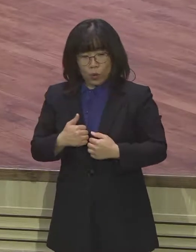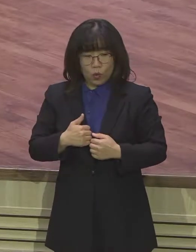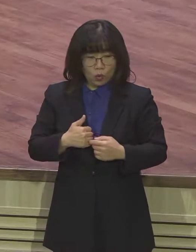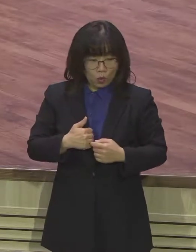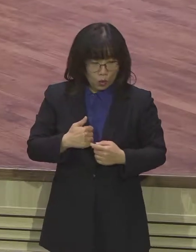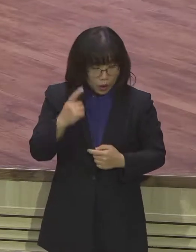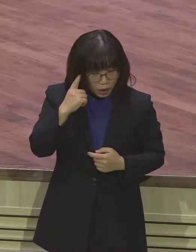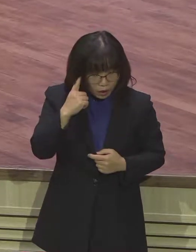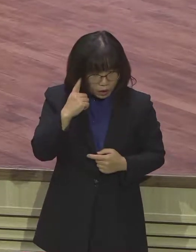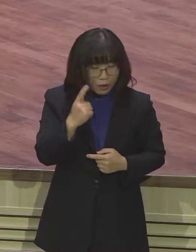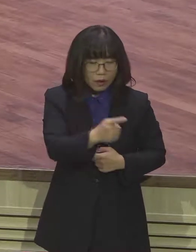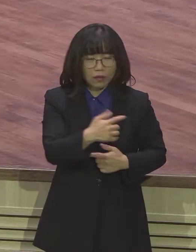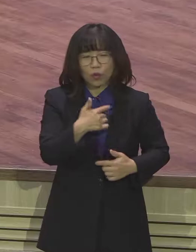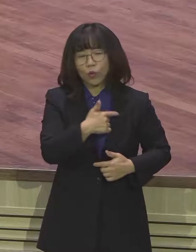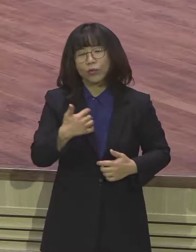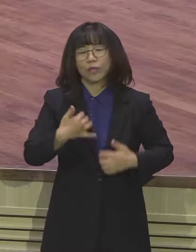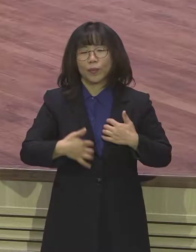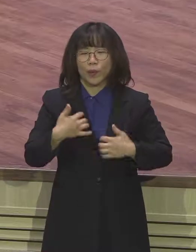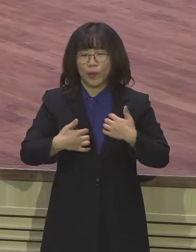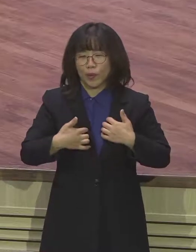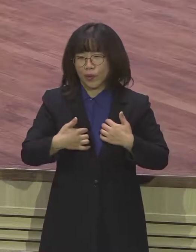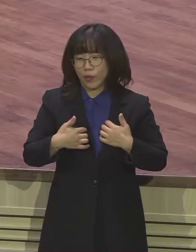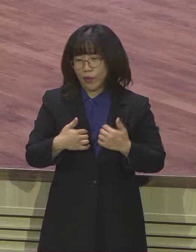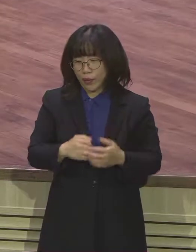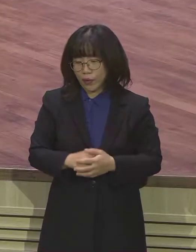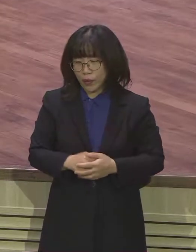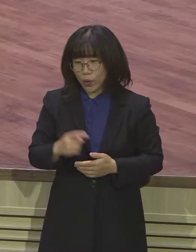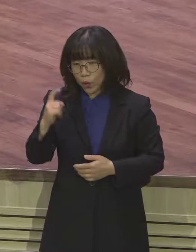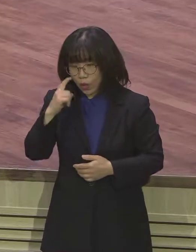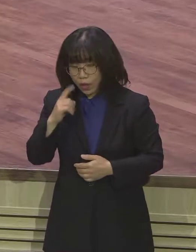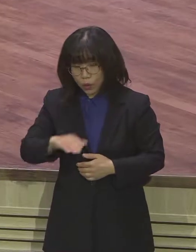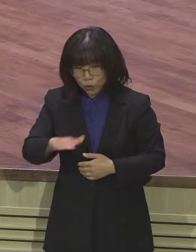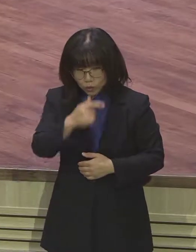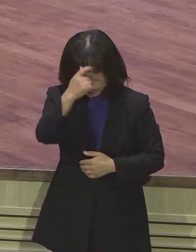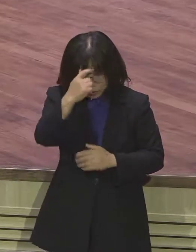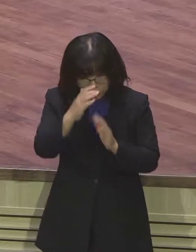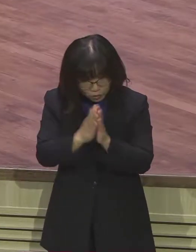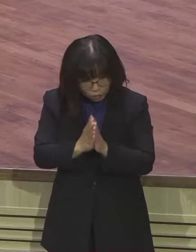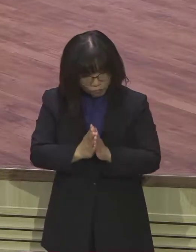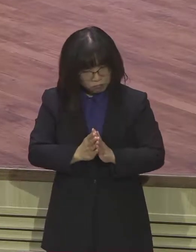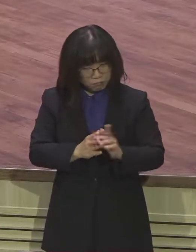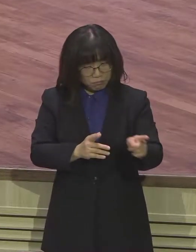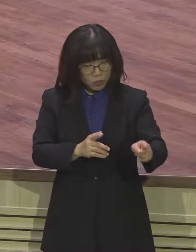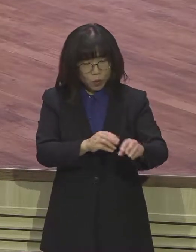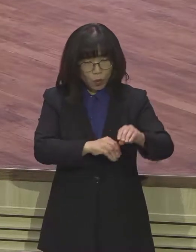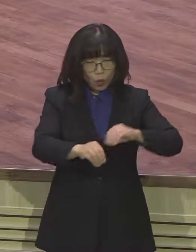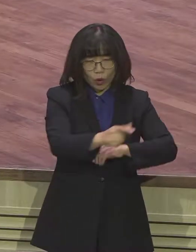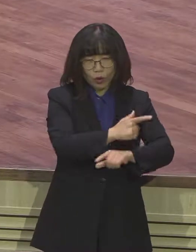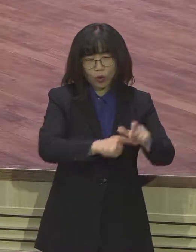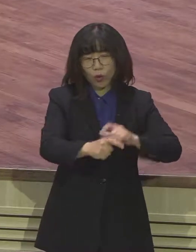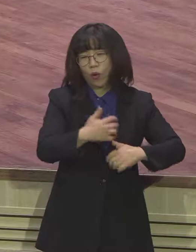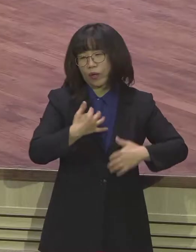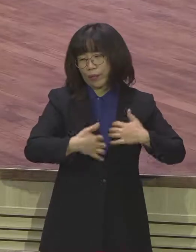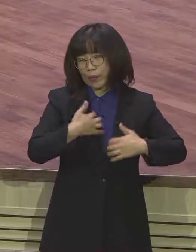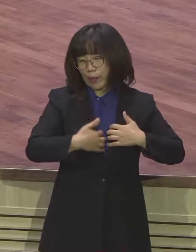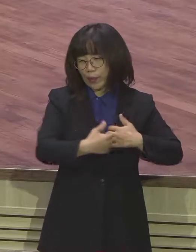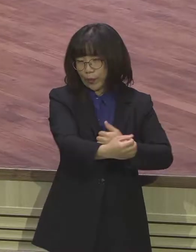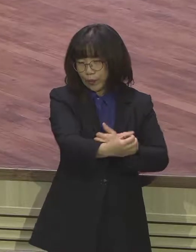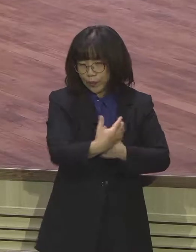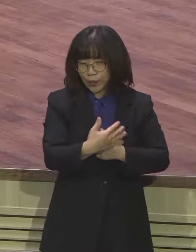너무 기쁘신 거죠 우리만큼 더 기뻐하시더라고요 그리고 또 어떤 분들은 복음을 전하기